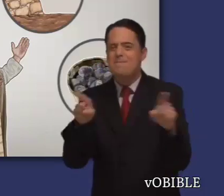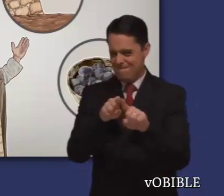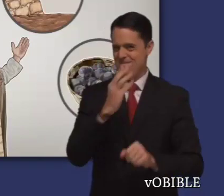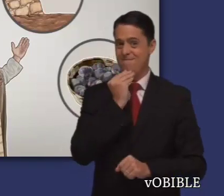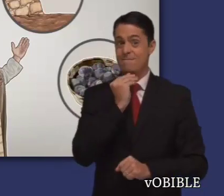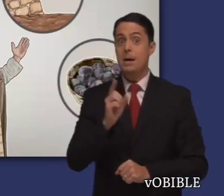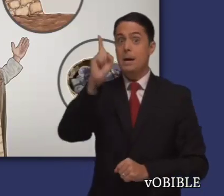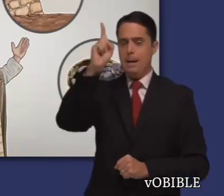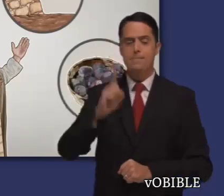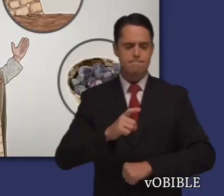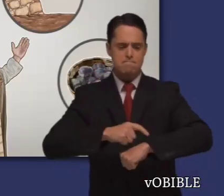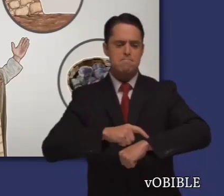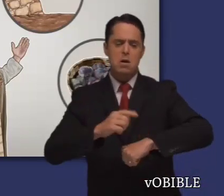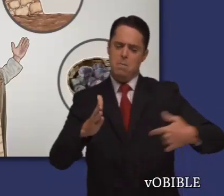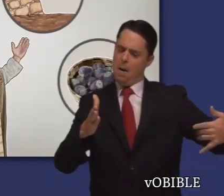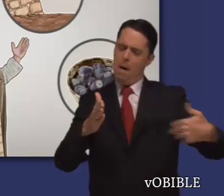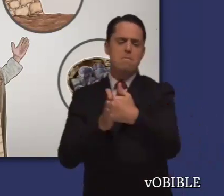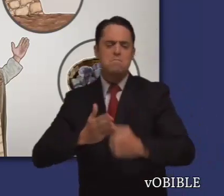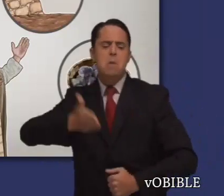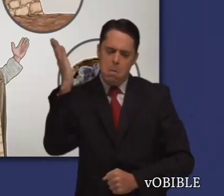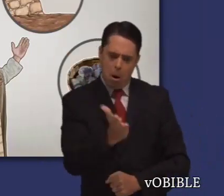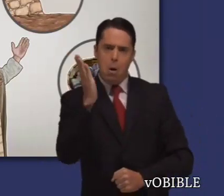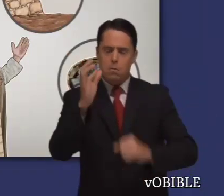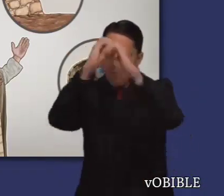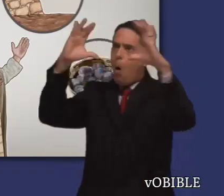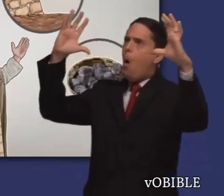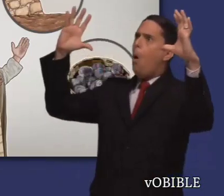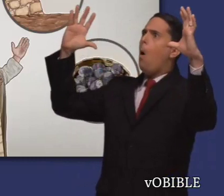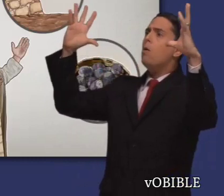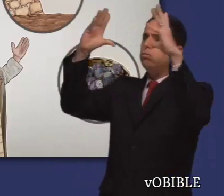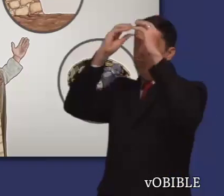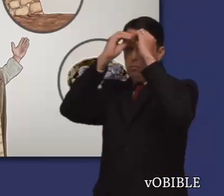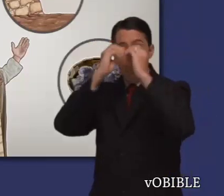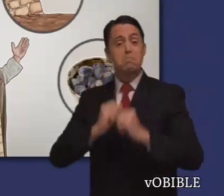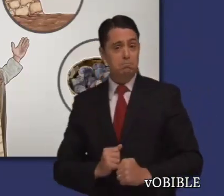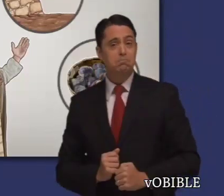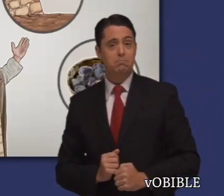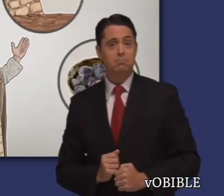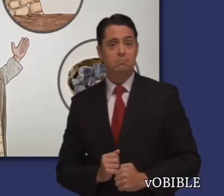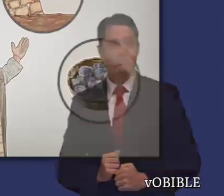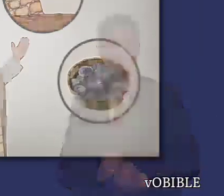Finalmente, ve una cesta con fruta de verano que representa que el fin de Israel está cerca.